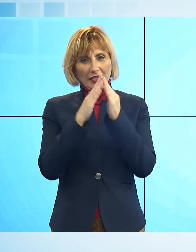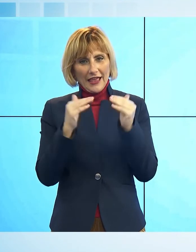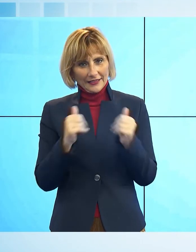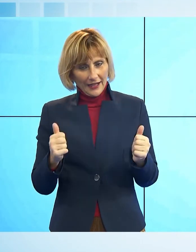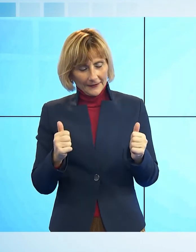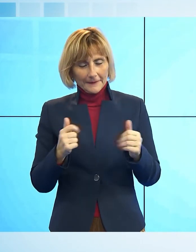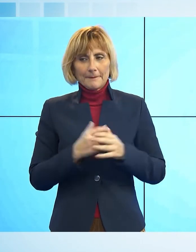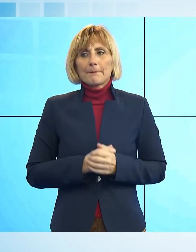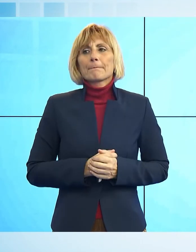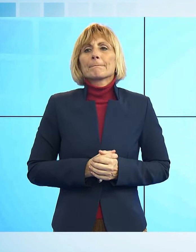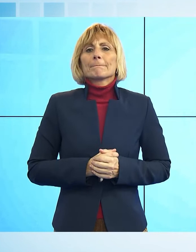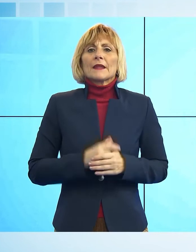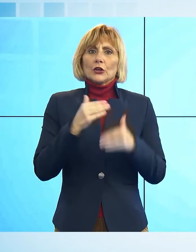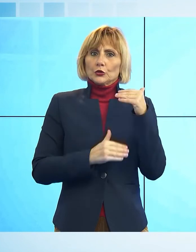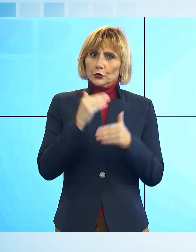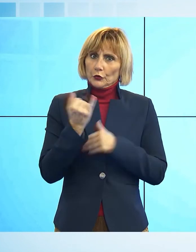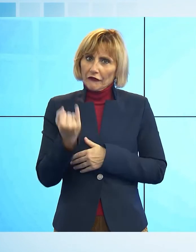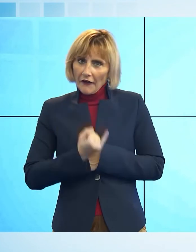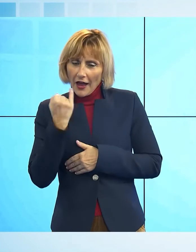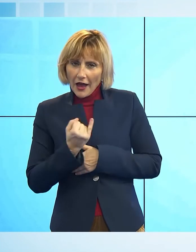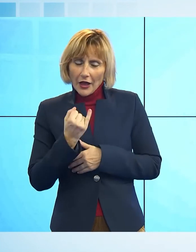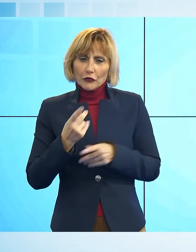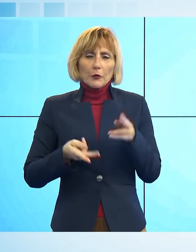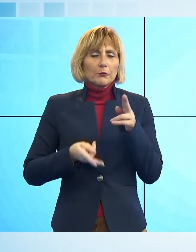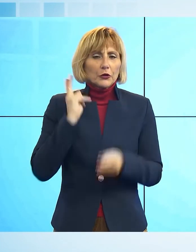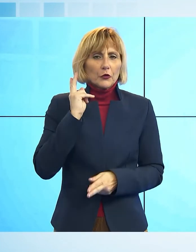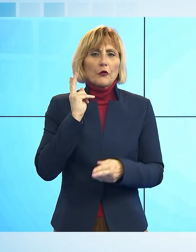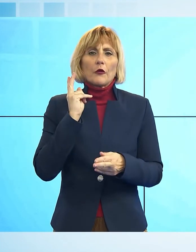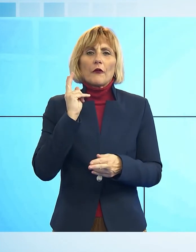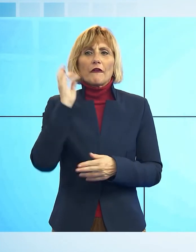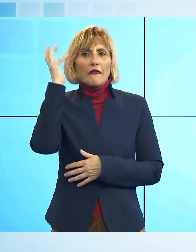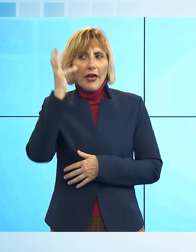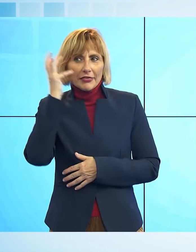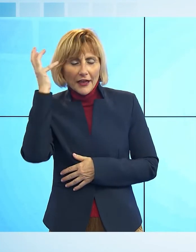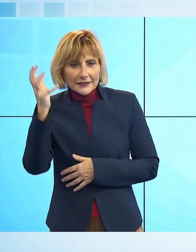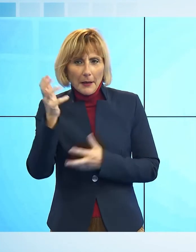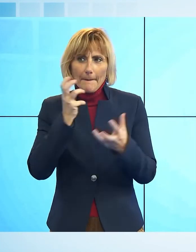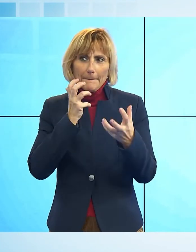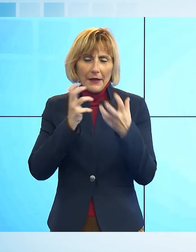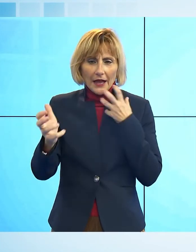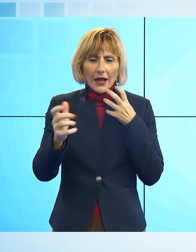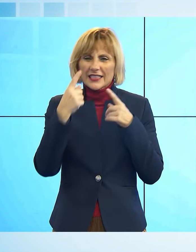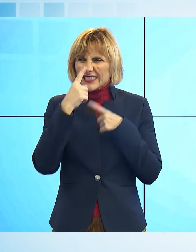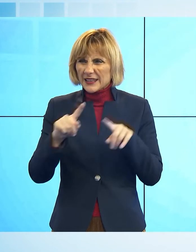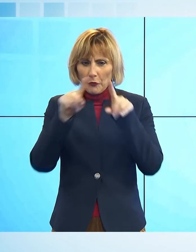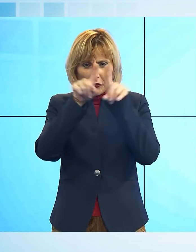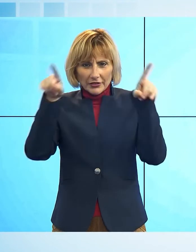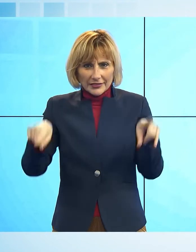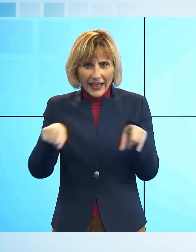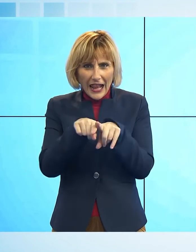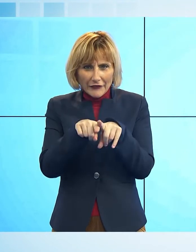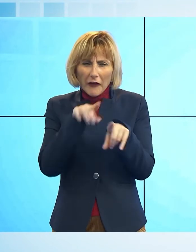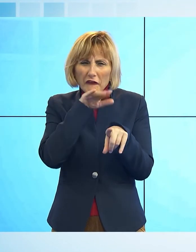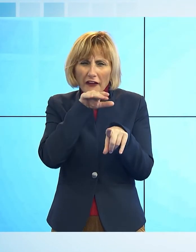Dalle strutture più semplici a quelle più fantasiose, scenografiche e complesse, come questa natività ricostruita all'interno di un vecchio televisore